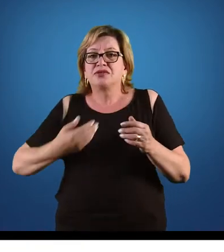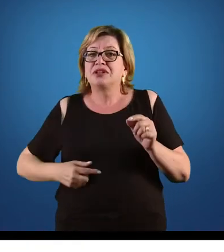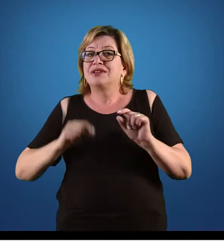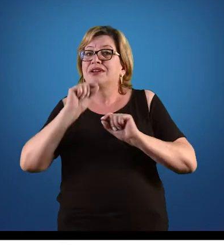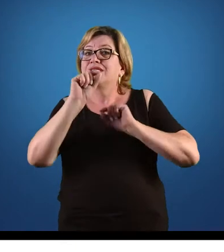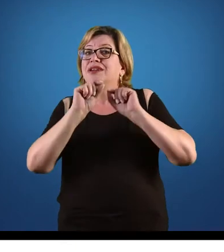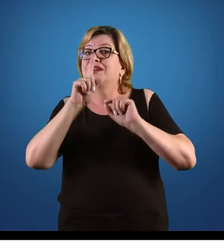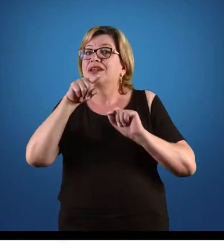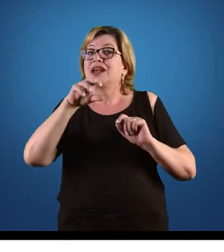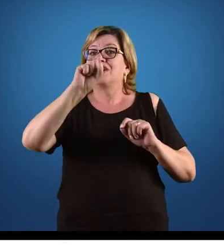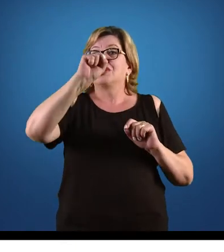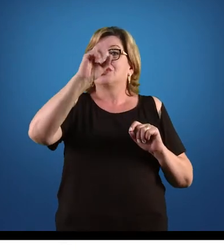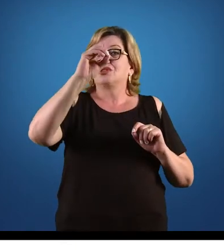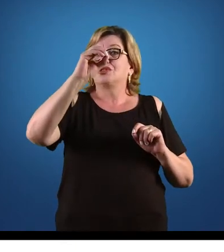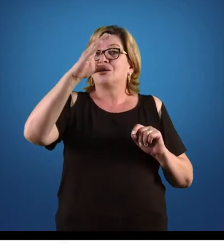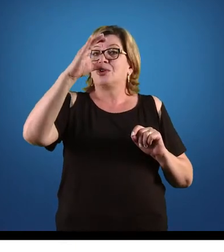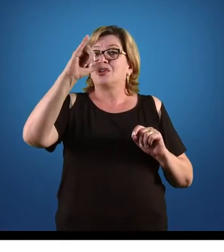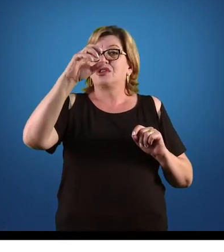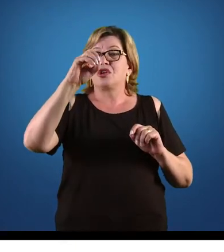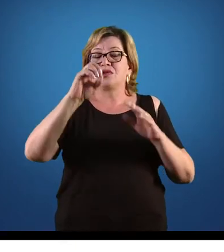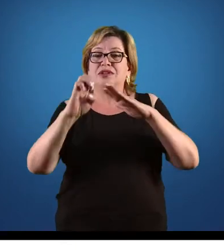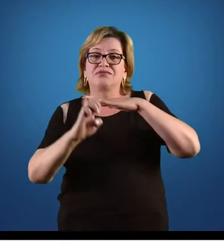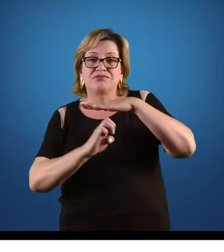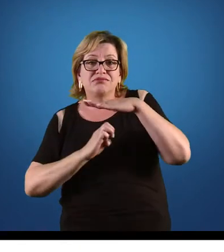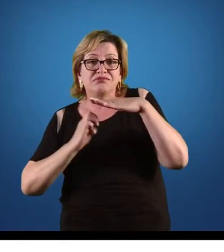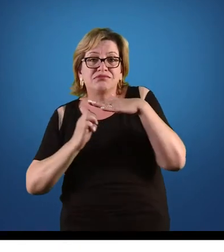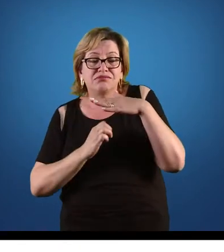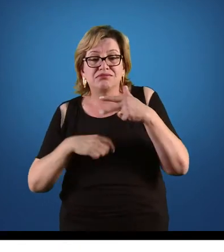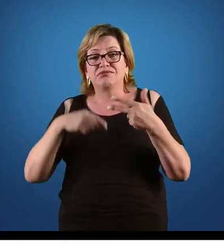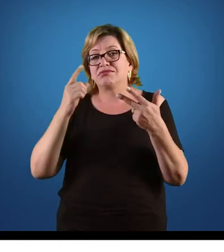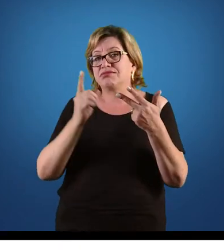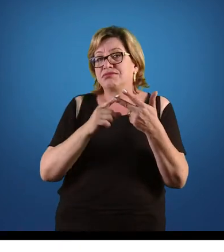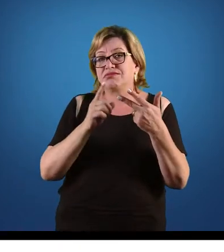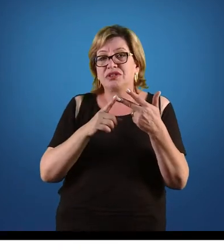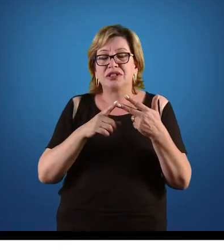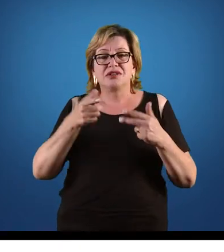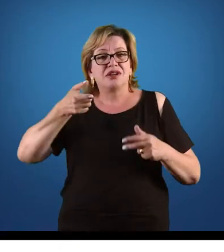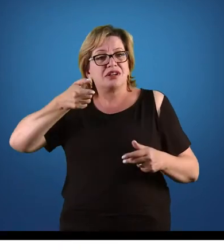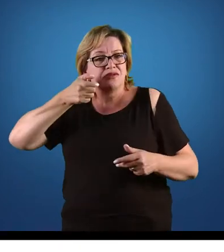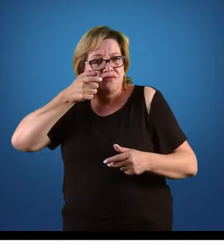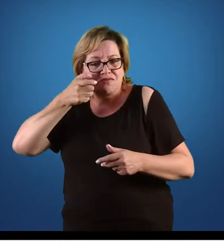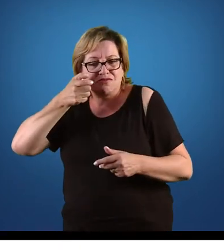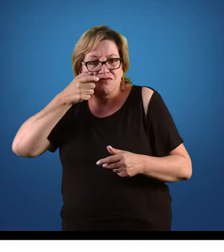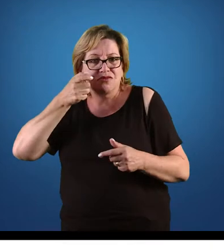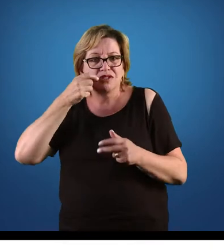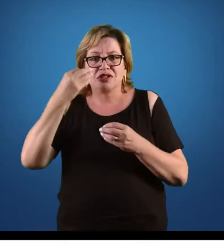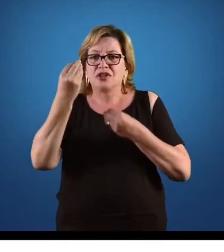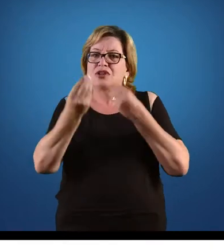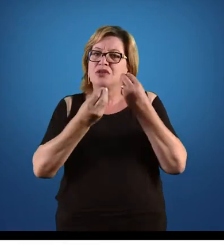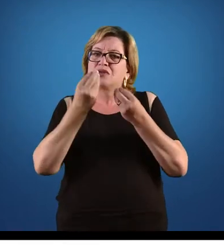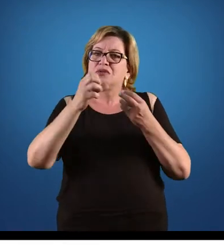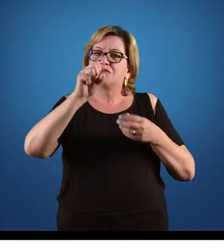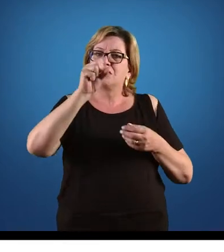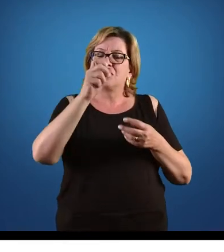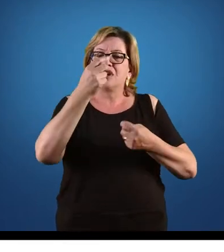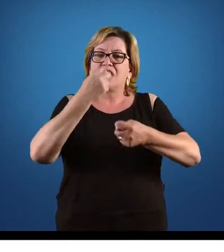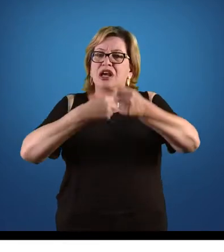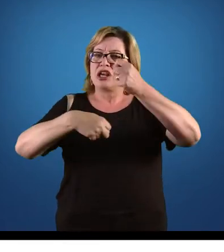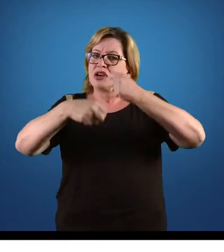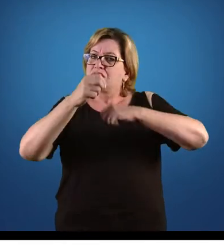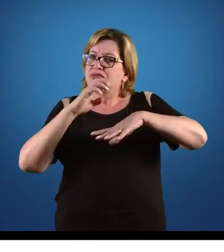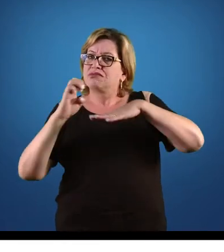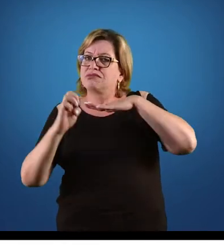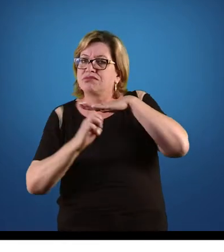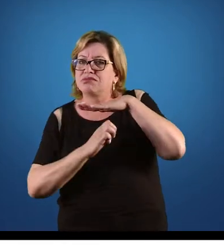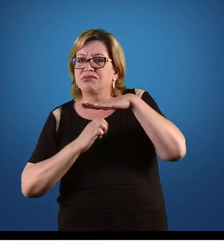os sócios de determinada organização. Podemos citar ainda a verificação da situação econômica das